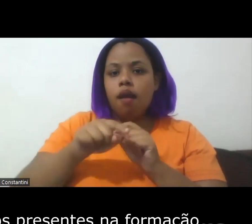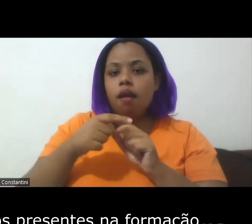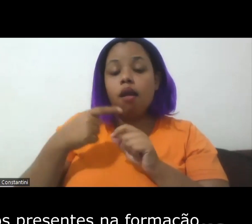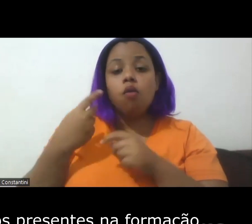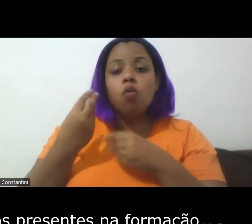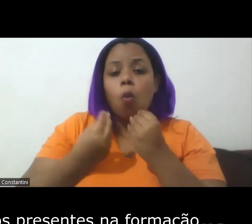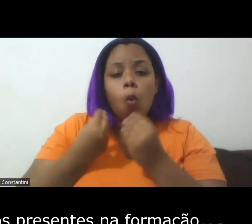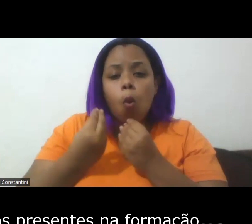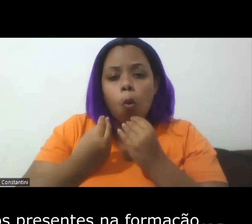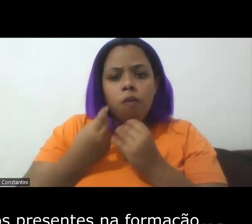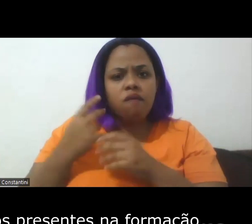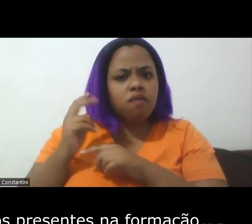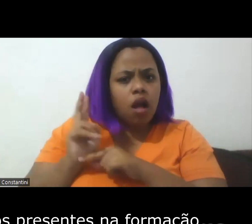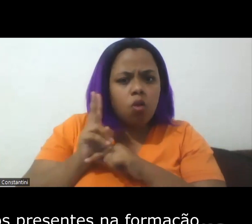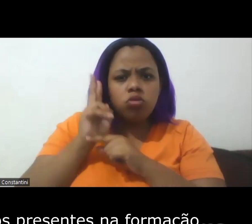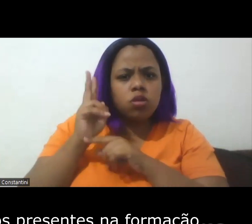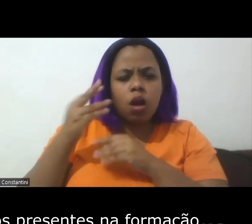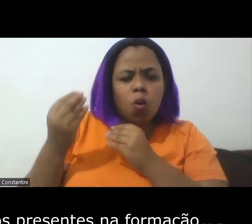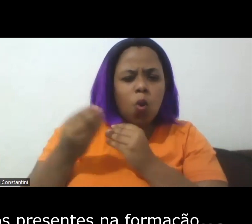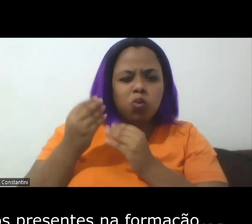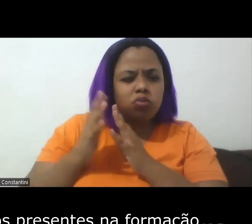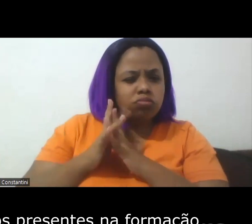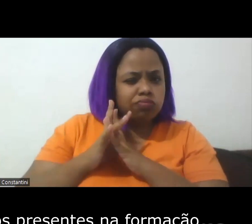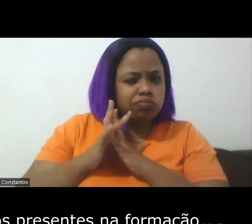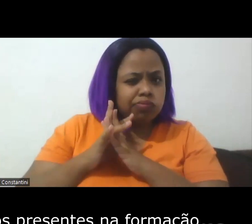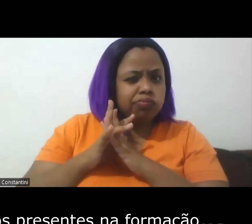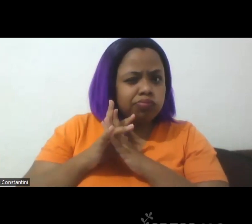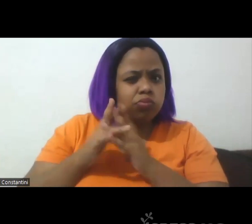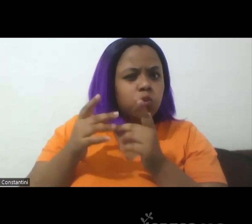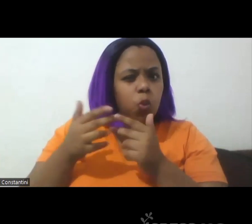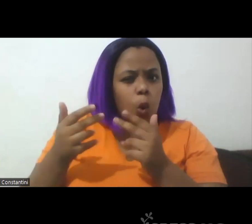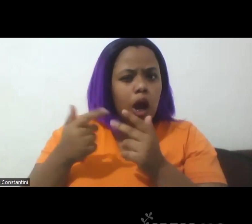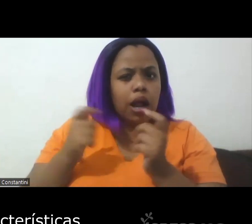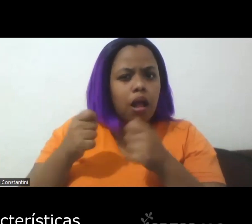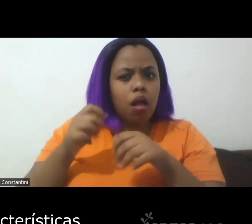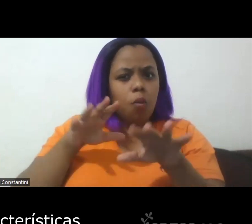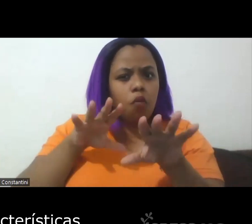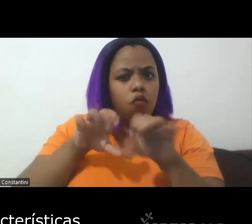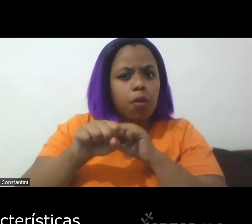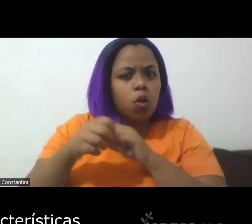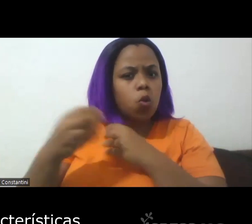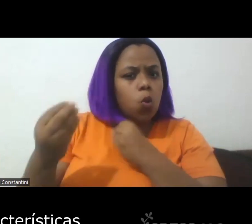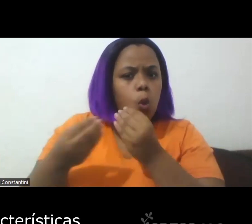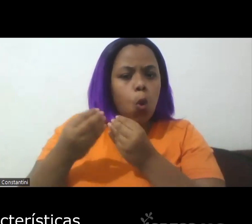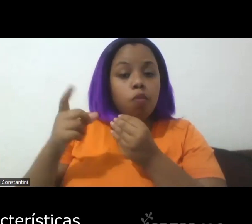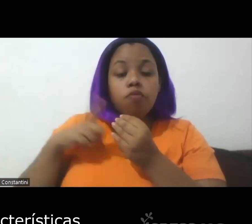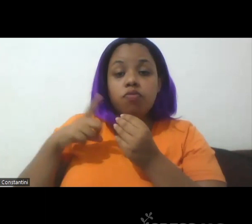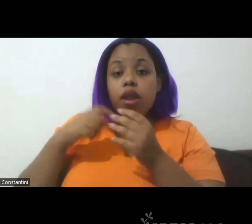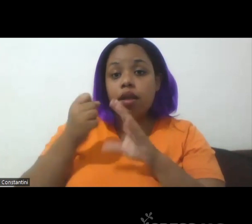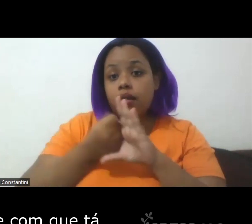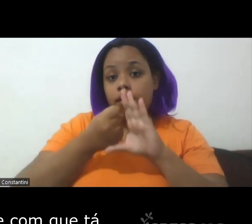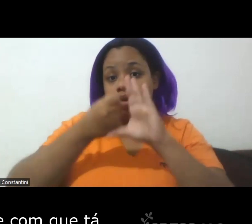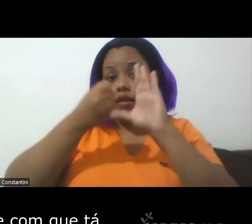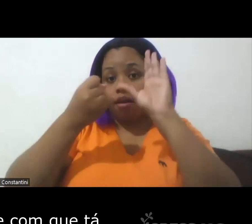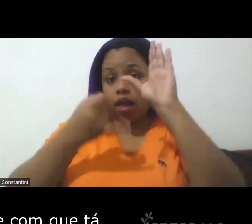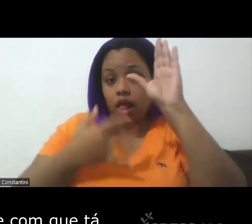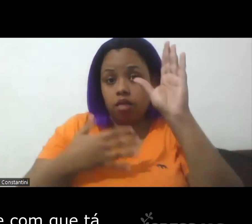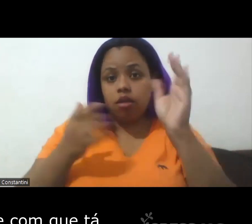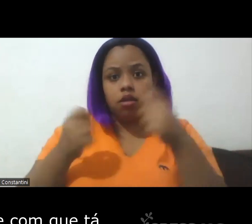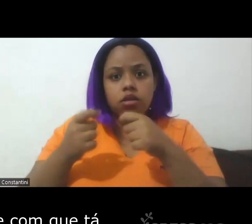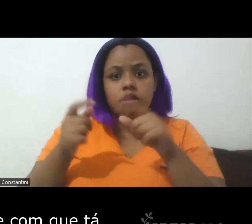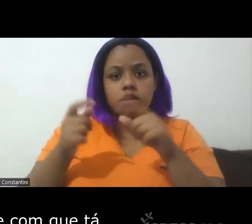valorizarmos esses elementos presentes na formação frente às características, à